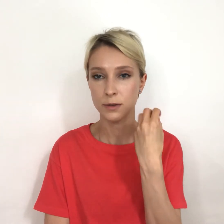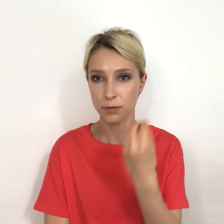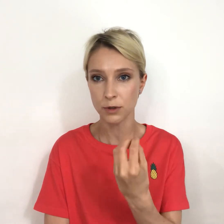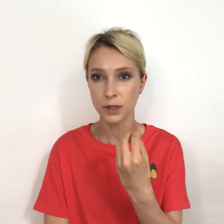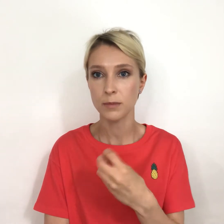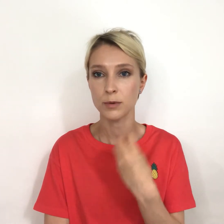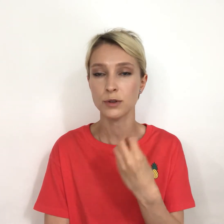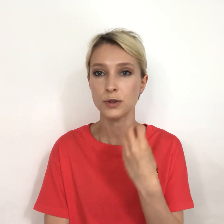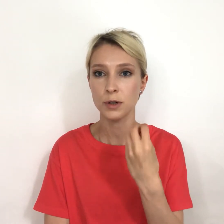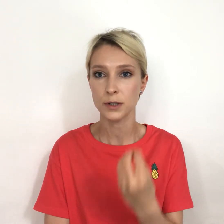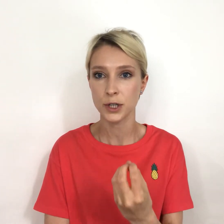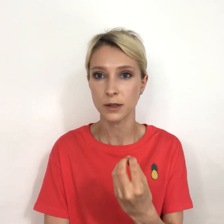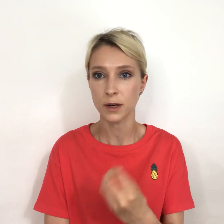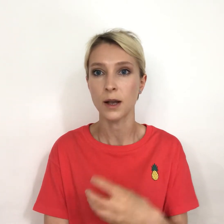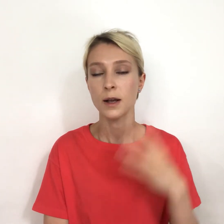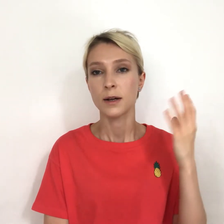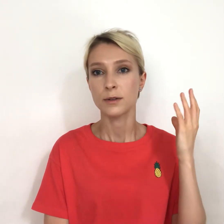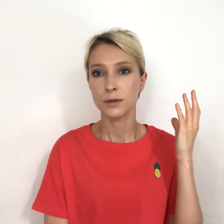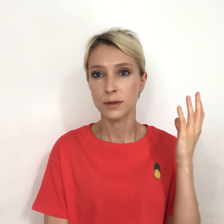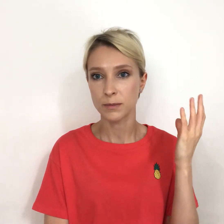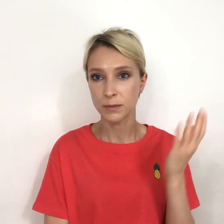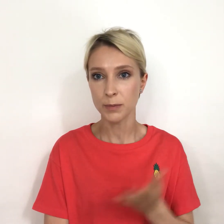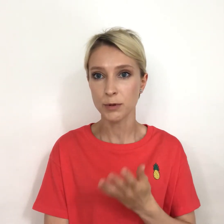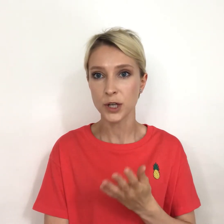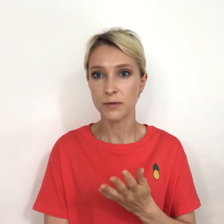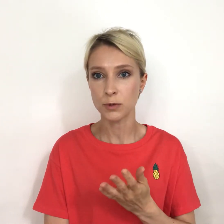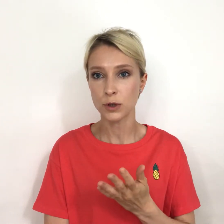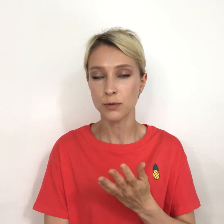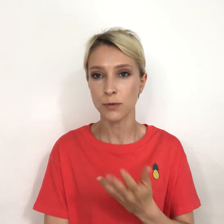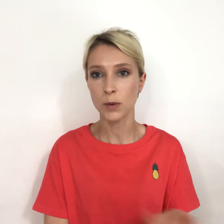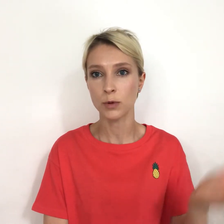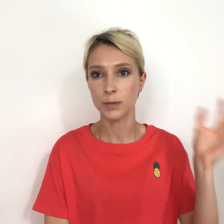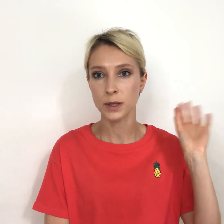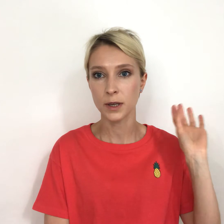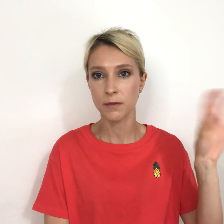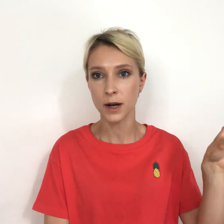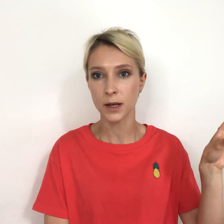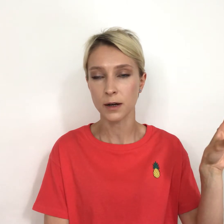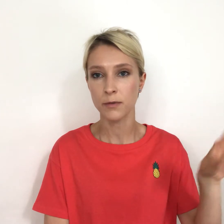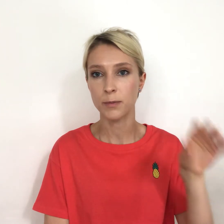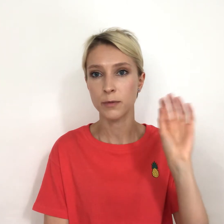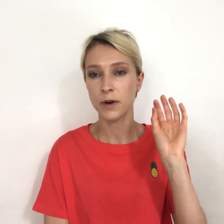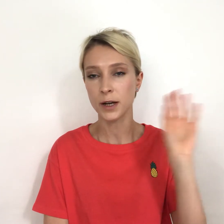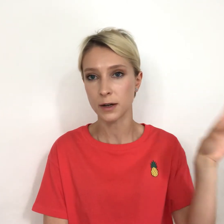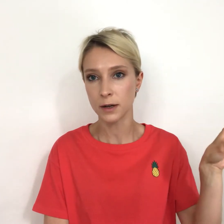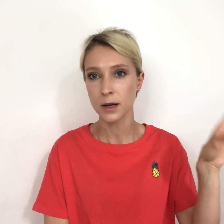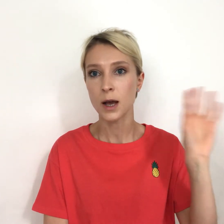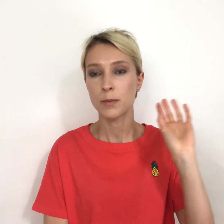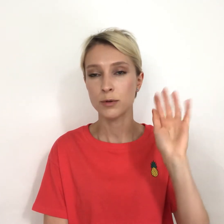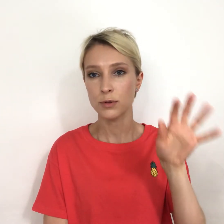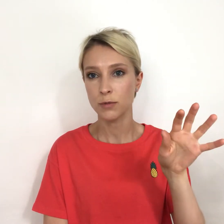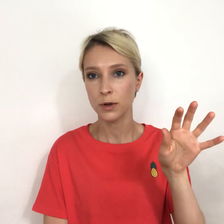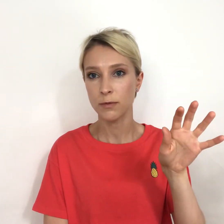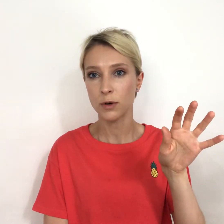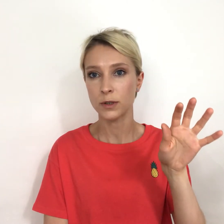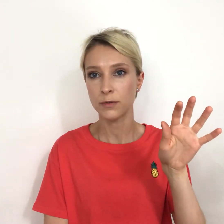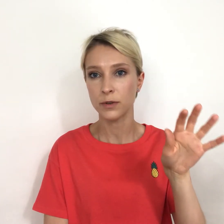твердые, плюс еще и клетчатка. Мы получаем всю нашу формулу. Белки в орехах, плюс углеводы в